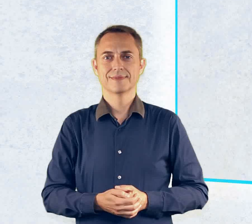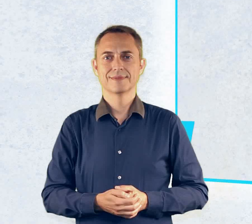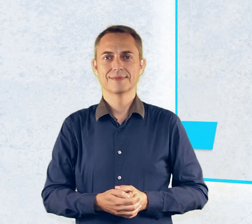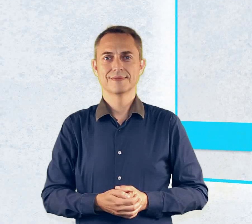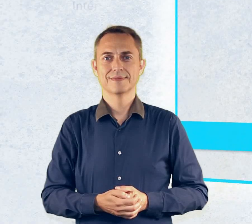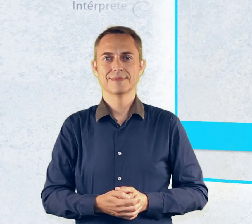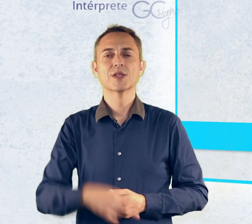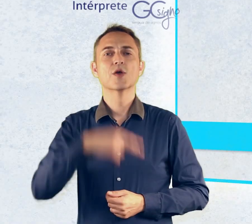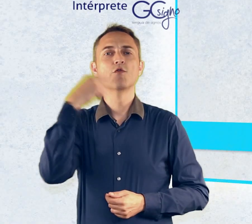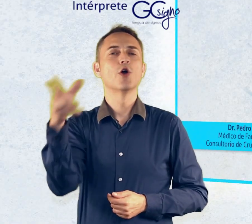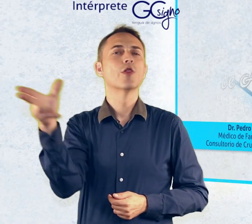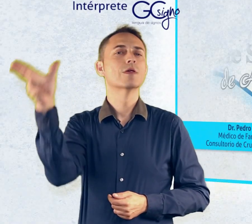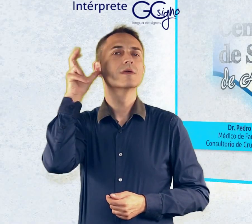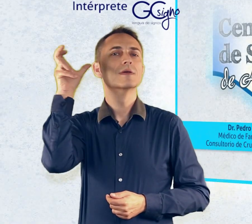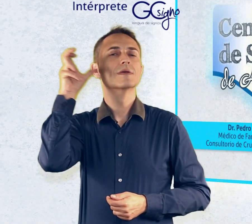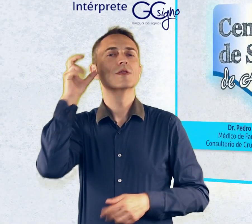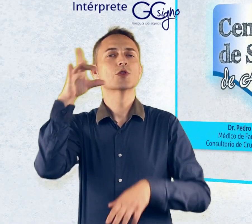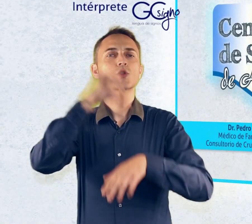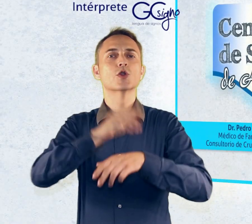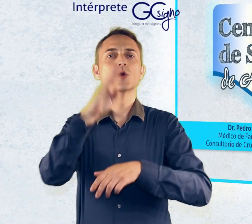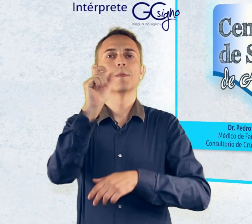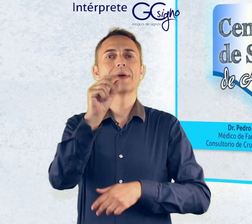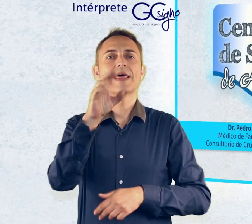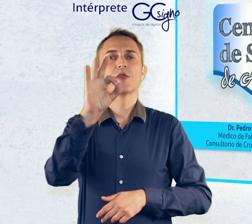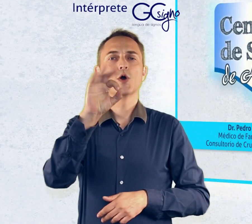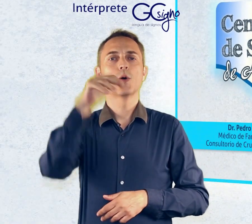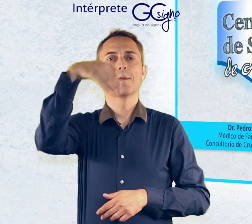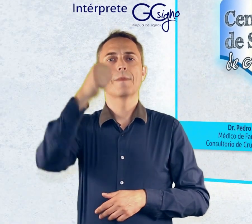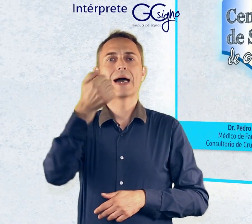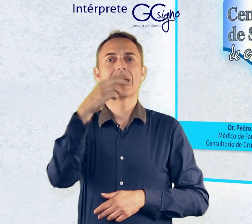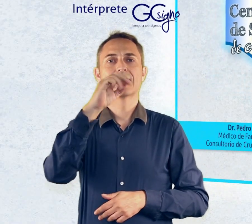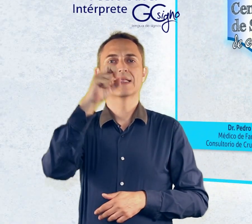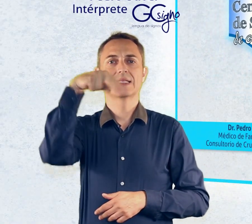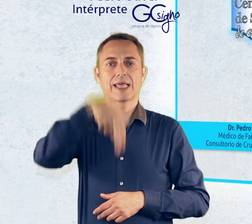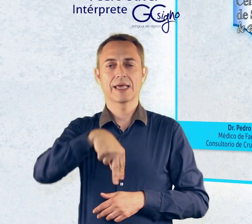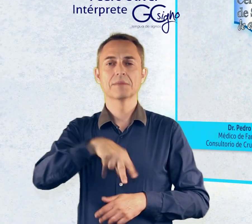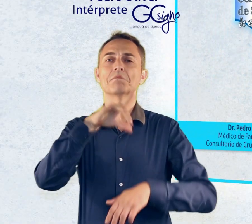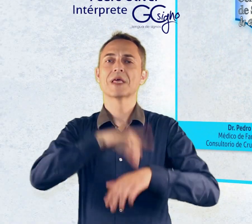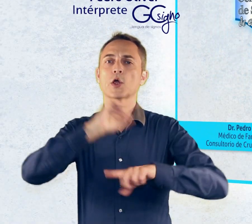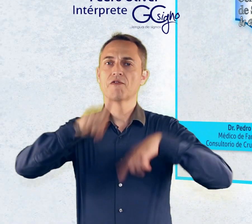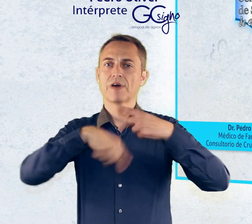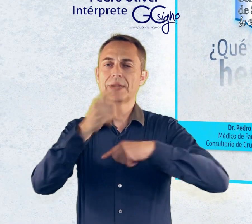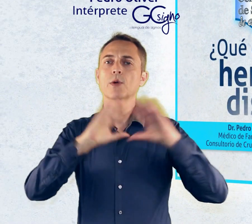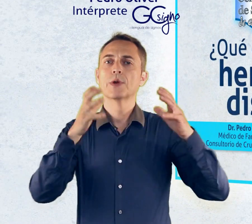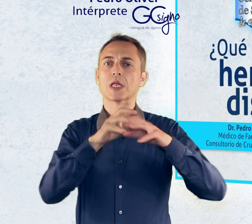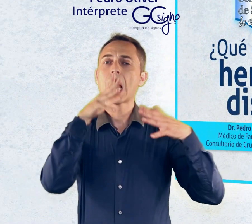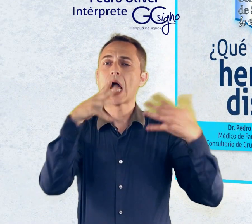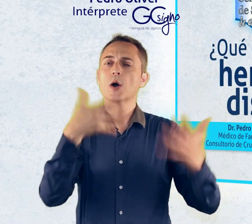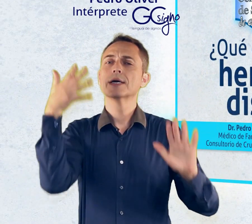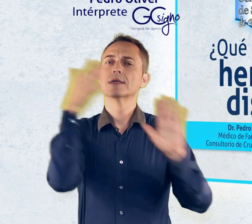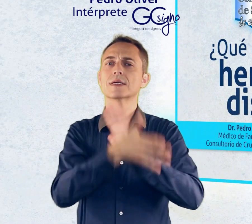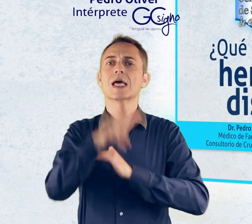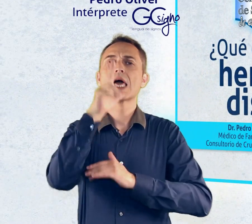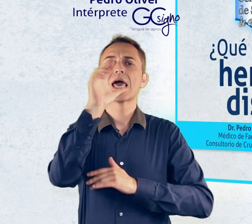Me llamo Pedro Martín, soy médico de familia y comunitaria y voy a explicarles qué es una hernia discal y cómo se produce.